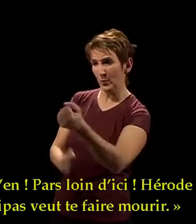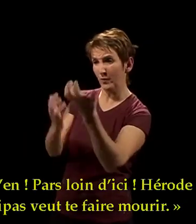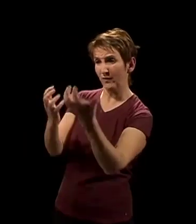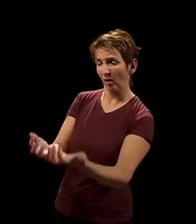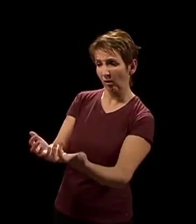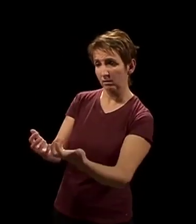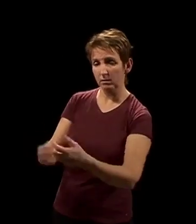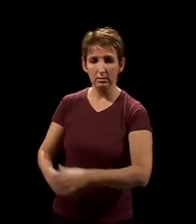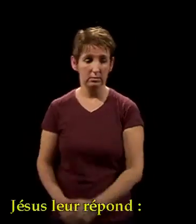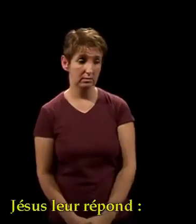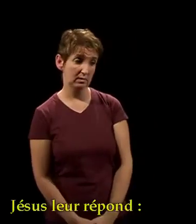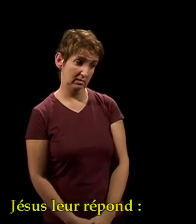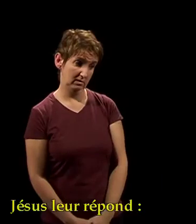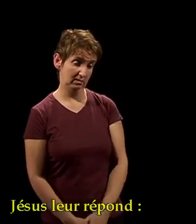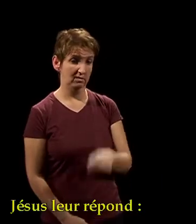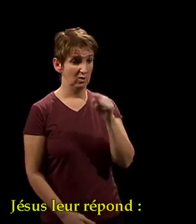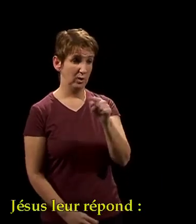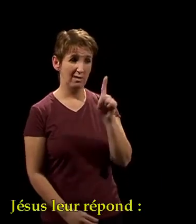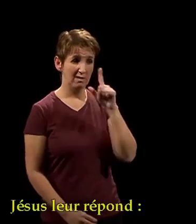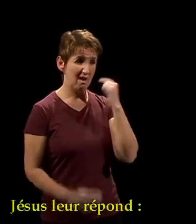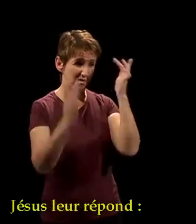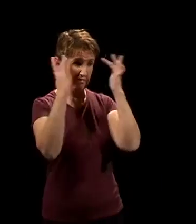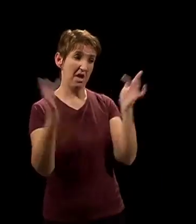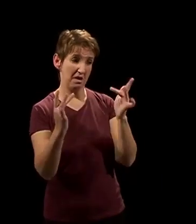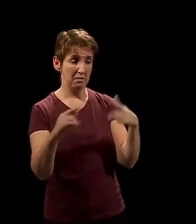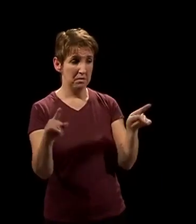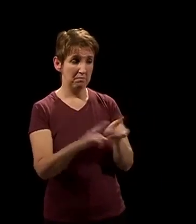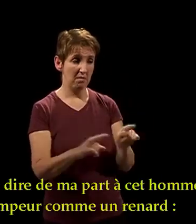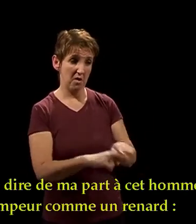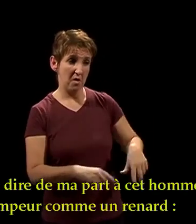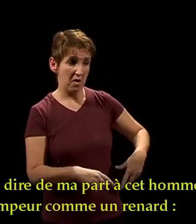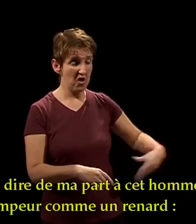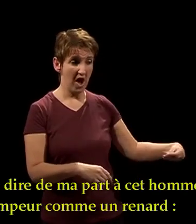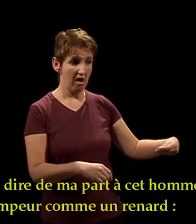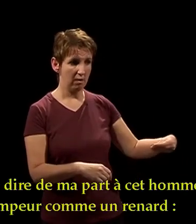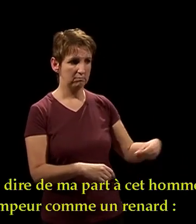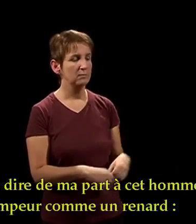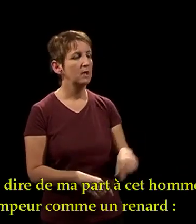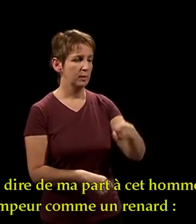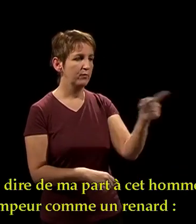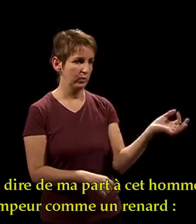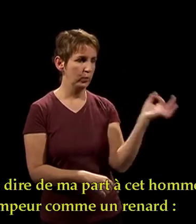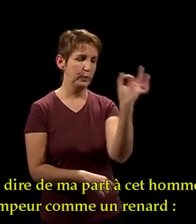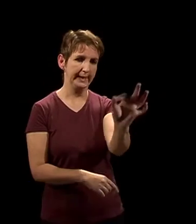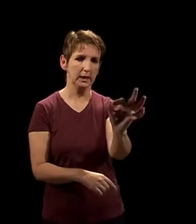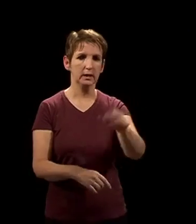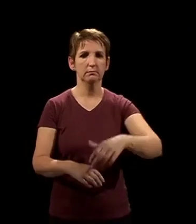loin d'ici, Hérode Antipas veut te faire mourir ». Jésus leur répond « Allez dire de ma part à cet homme, trompeur comme un